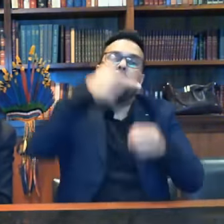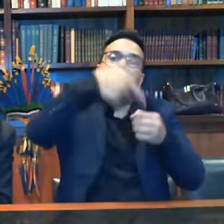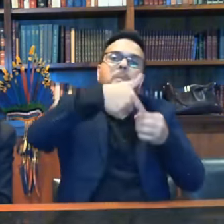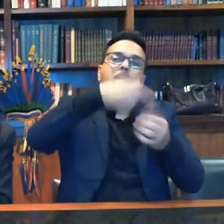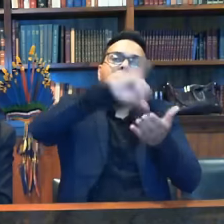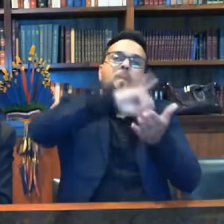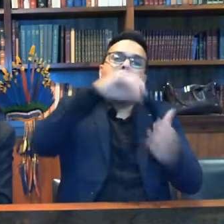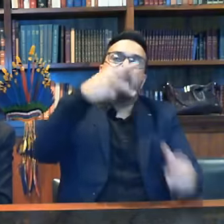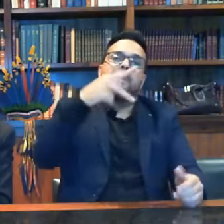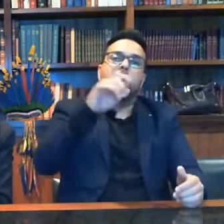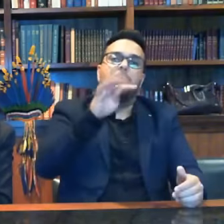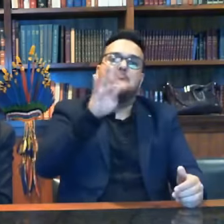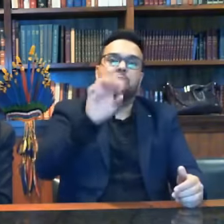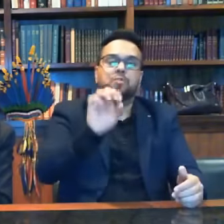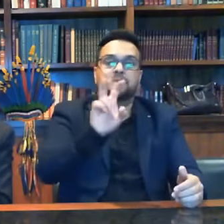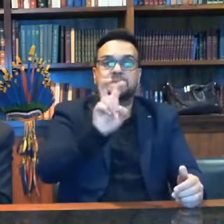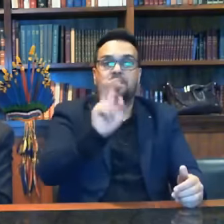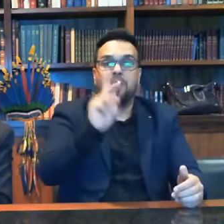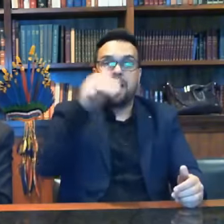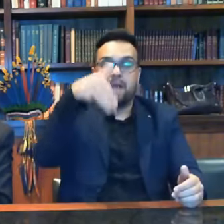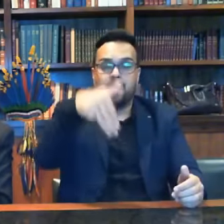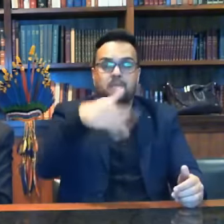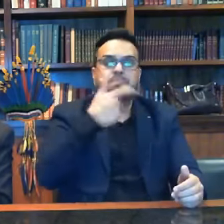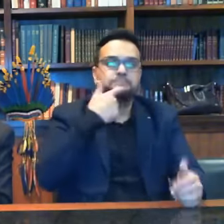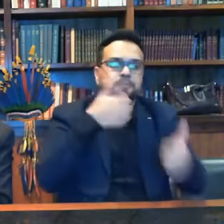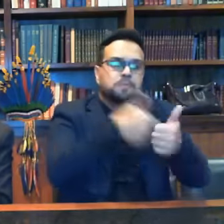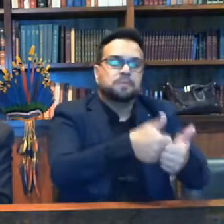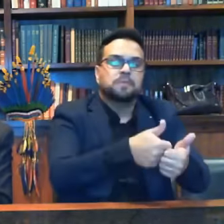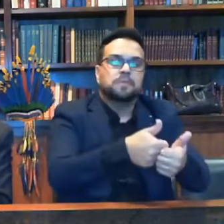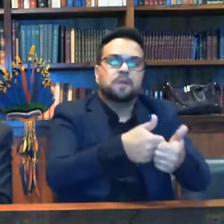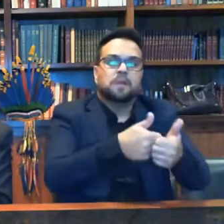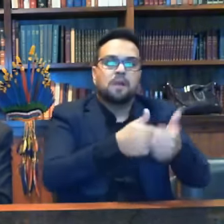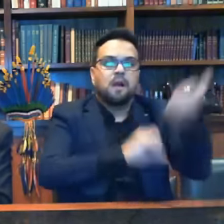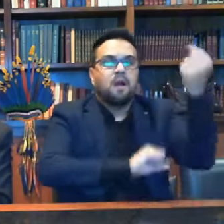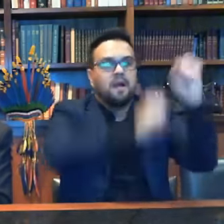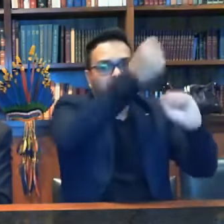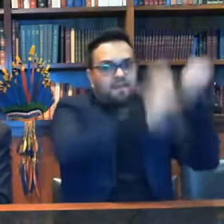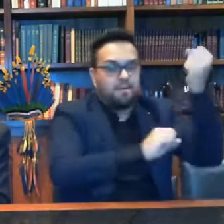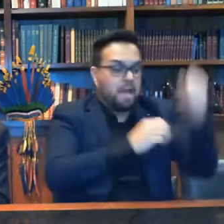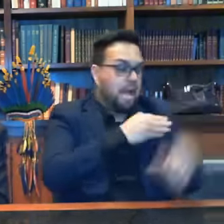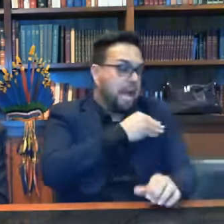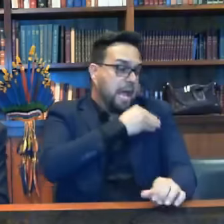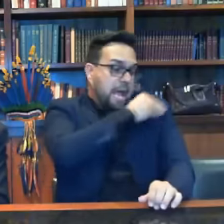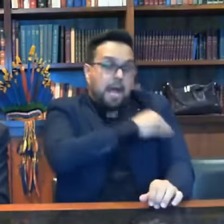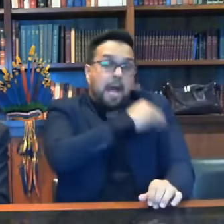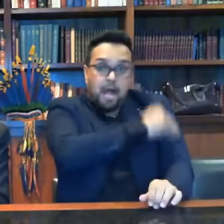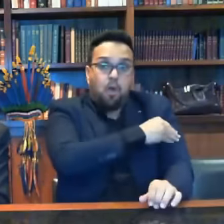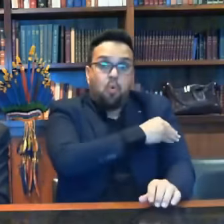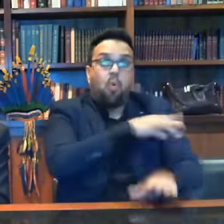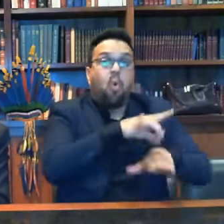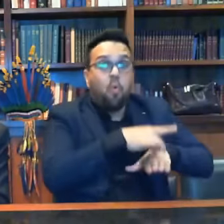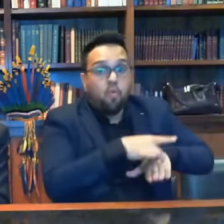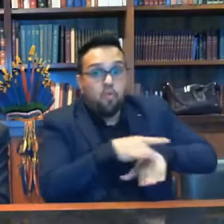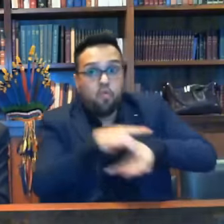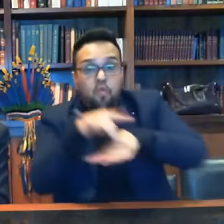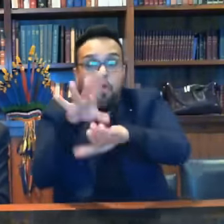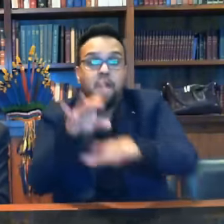5 quilômetros da refinaria. Olha, esse álcool andou 500 quilômetros,